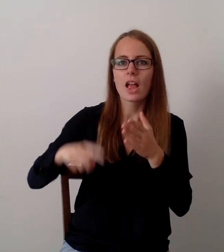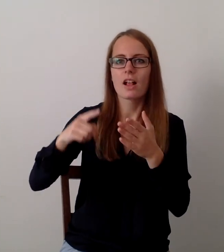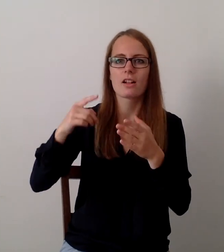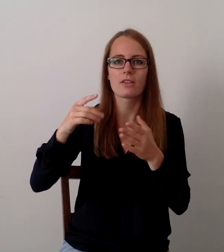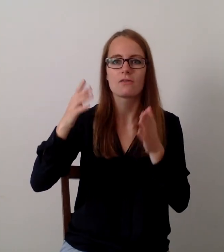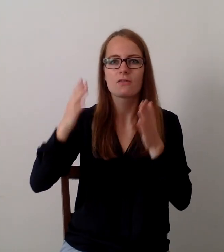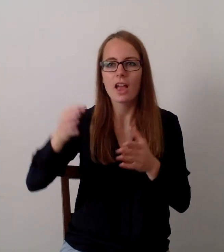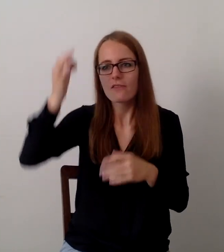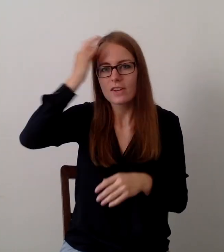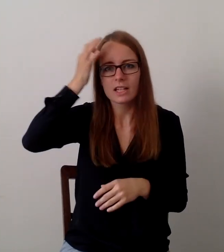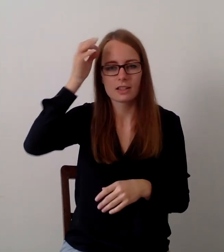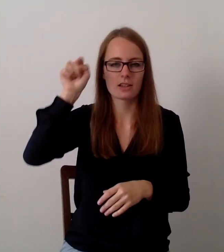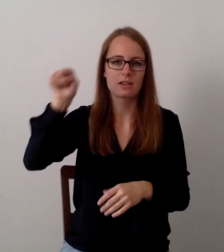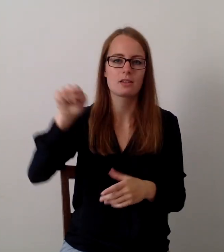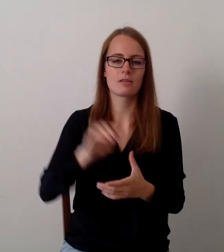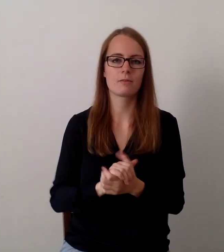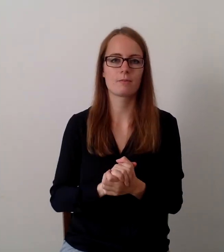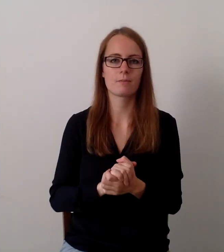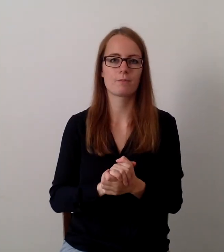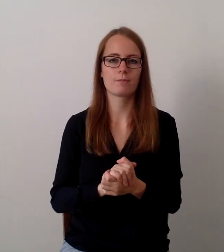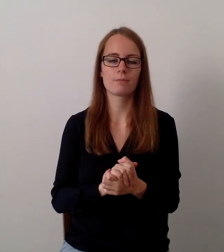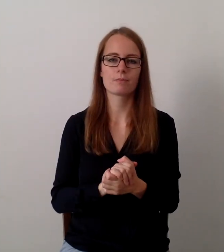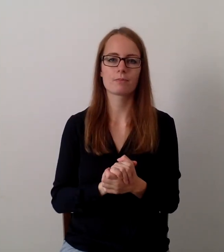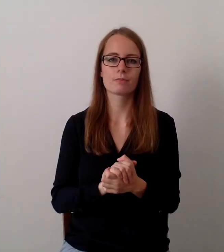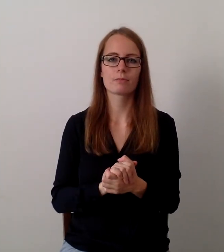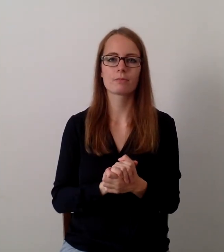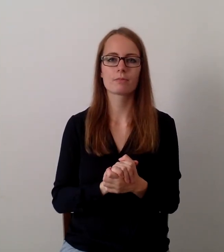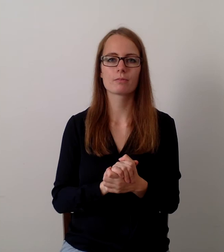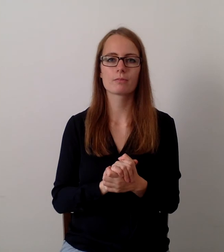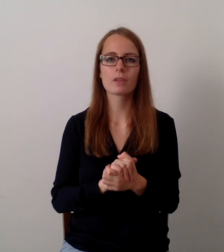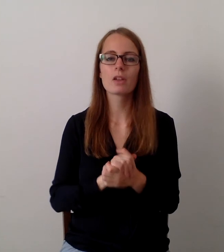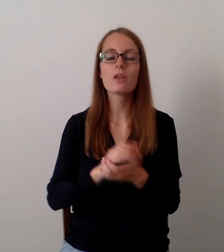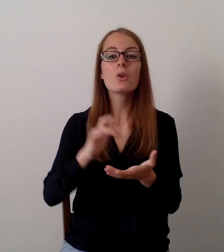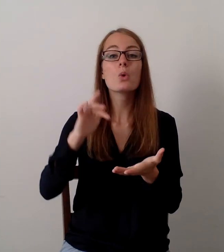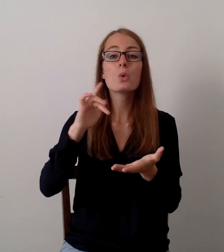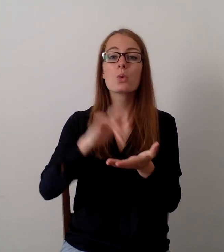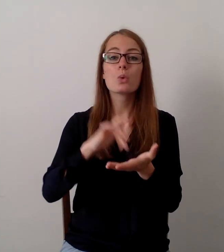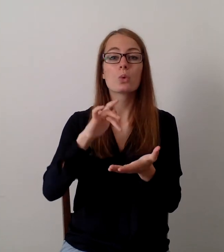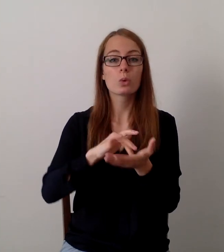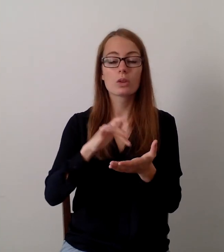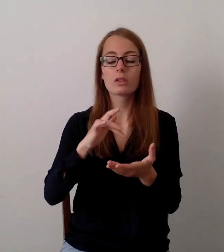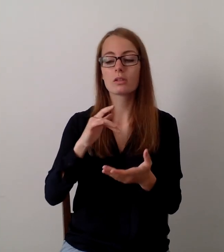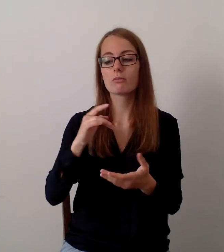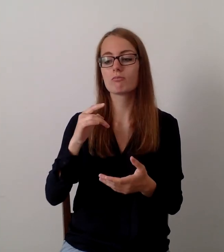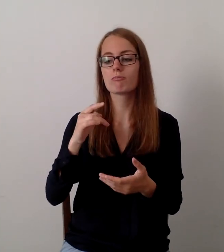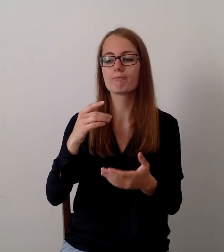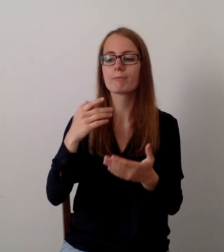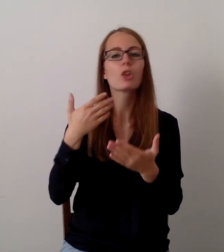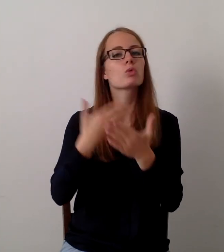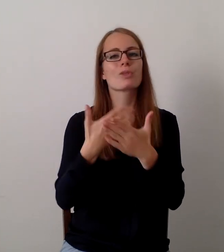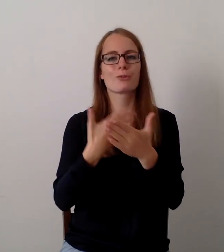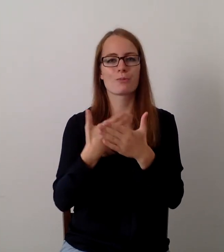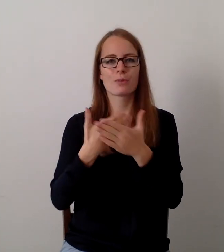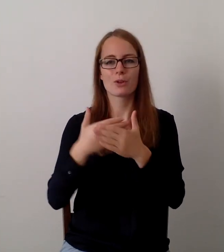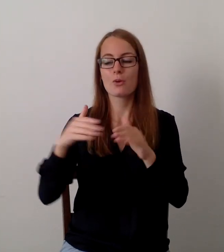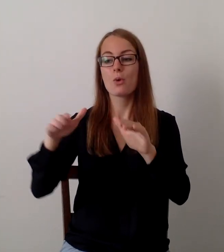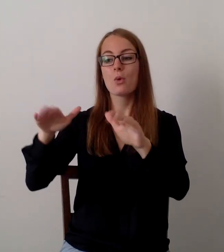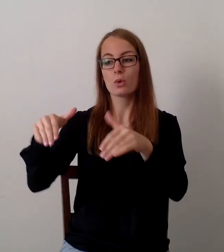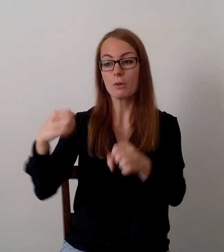da Kompetenzen fehlen, da Fachkompetenz fehlt. Weil wenn ein Hund etwas tut, was wir wollen und dafür ein